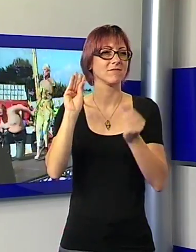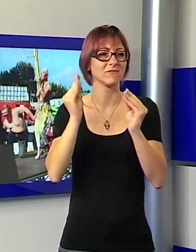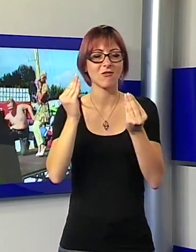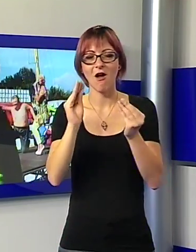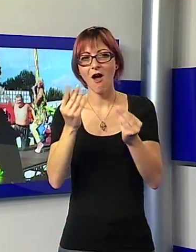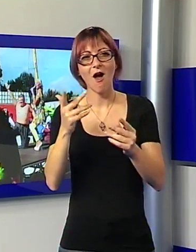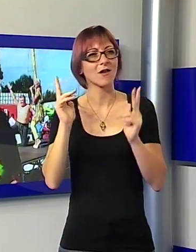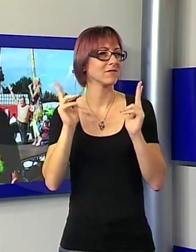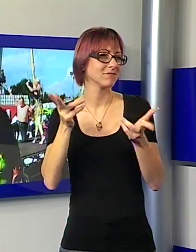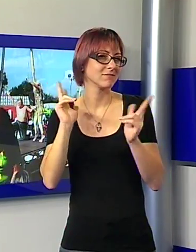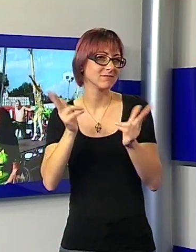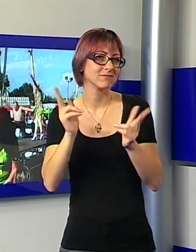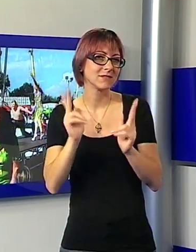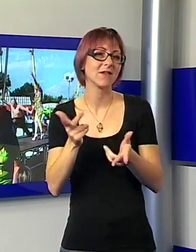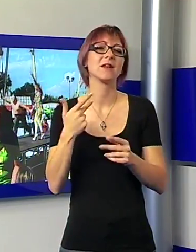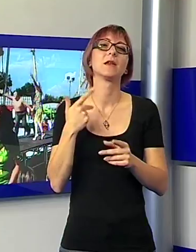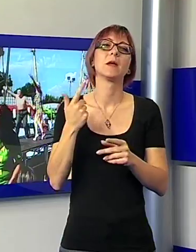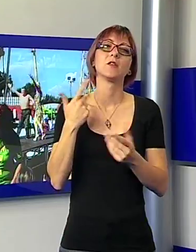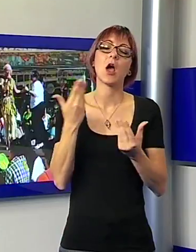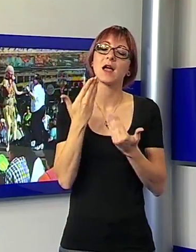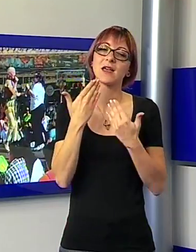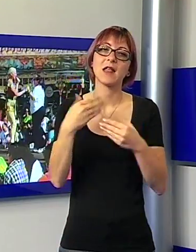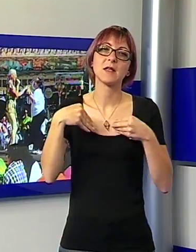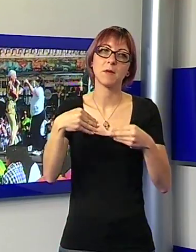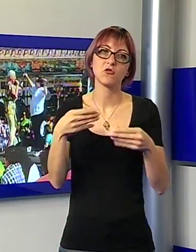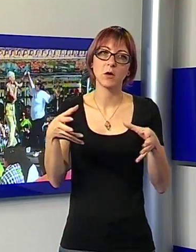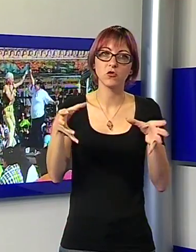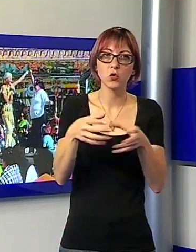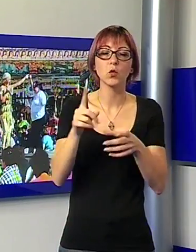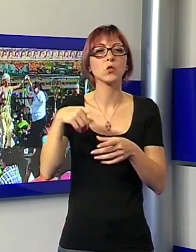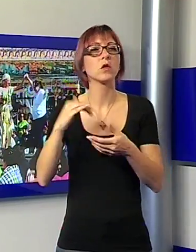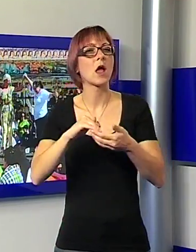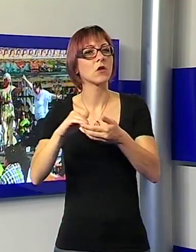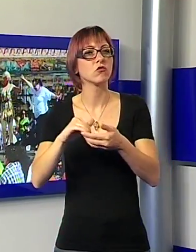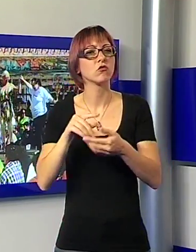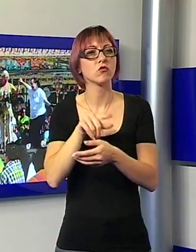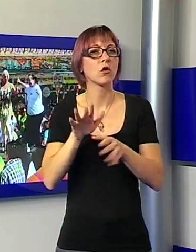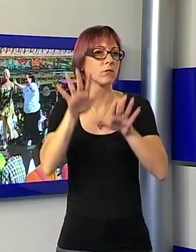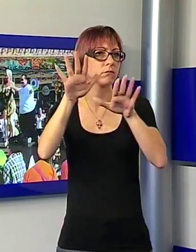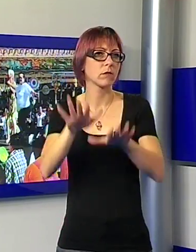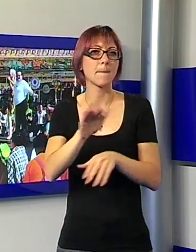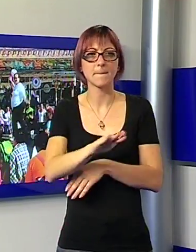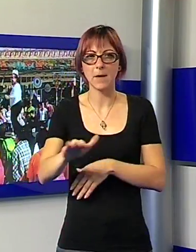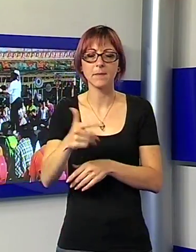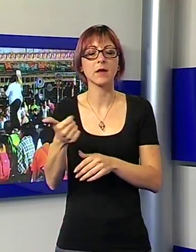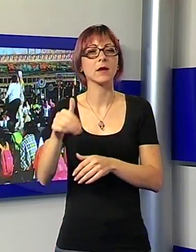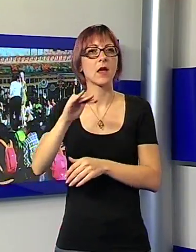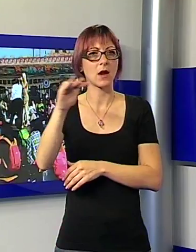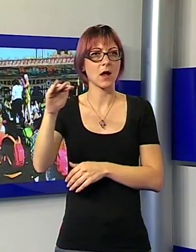soprattutto attraverso la partecipazione di associazioni e di gruppi, che in lucchesia si occupano degli stessi bambini, ragazzi e giovani disabili.